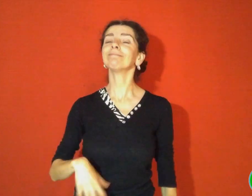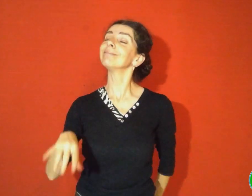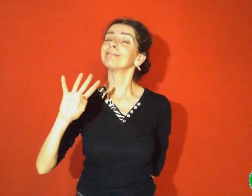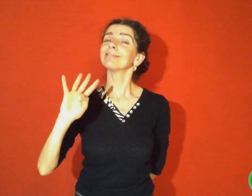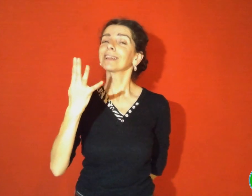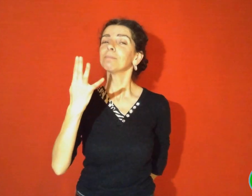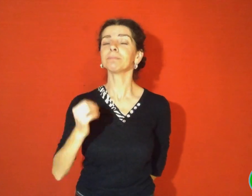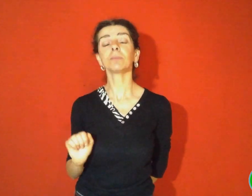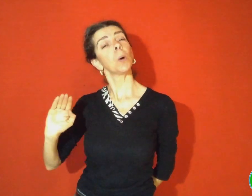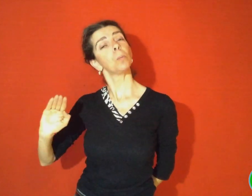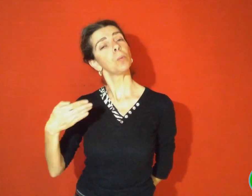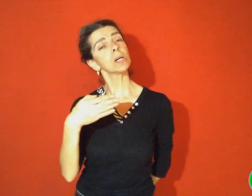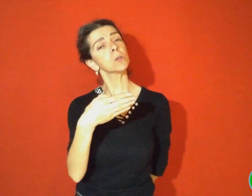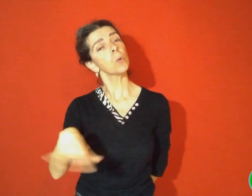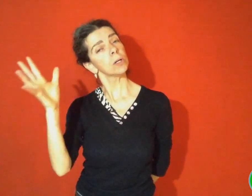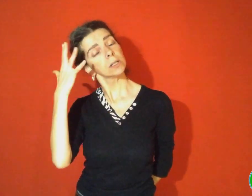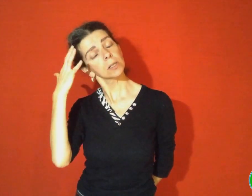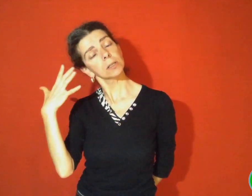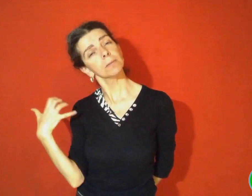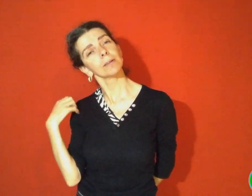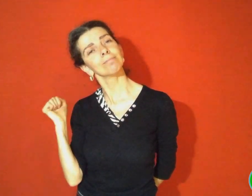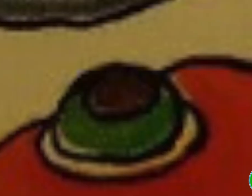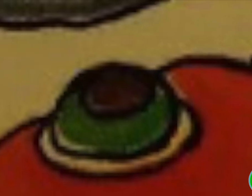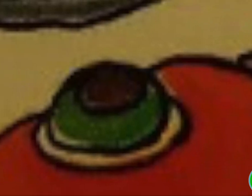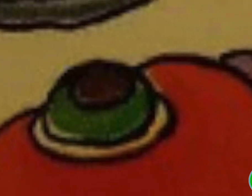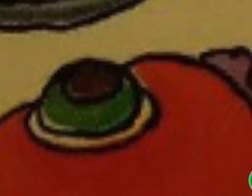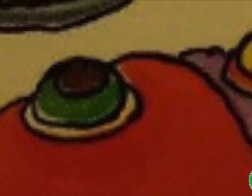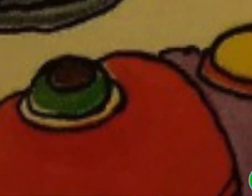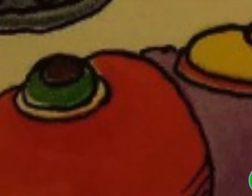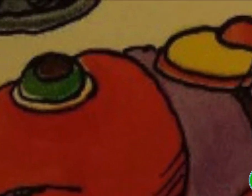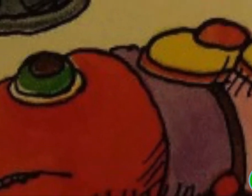Pompano Sarah Bernard Pompano